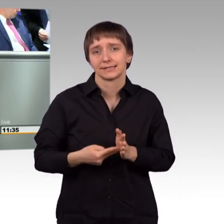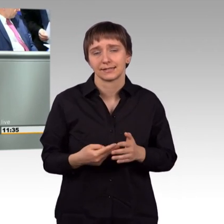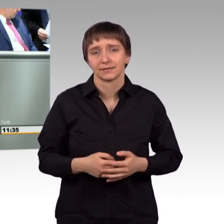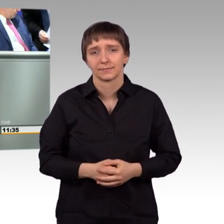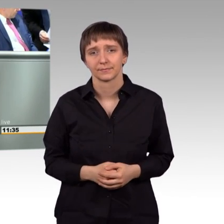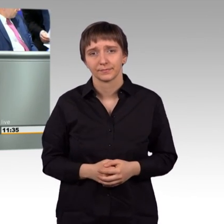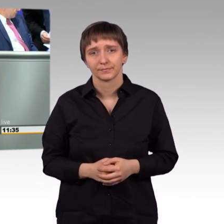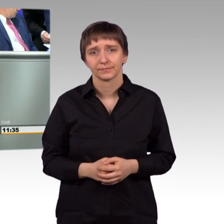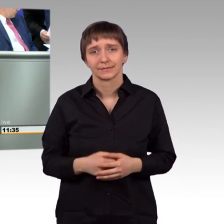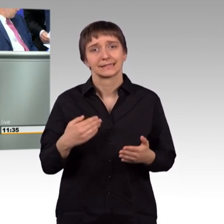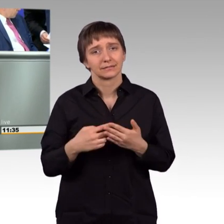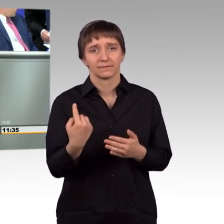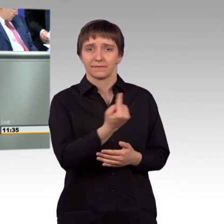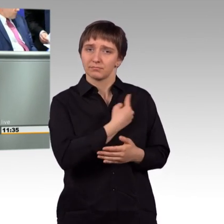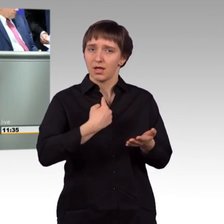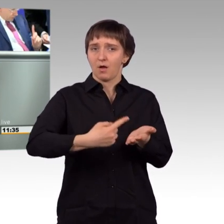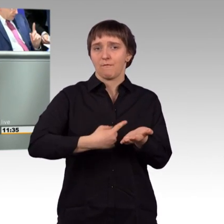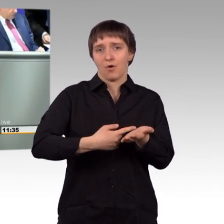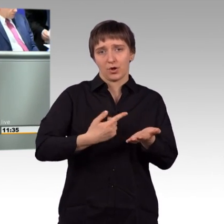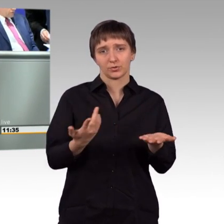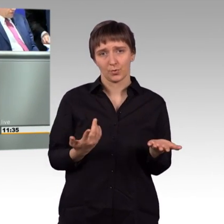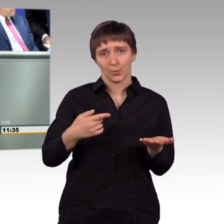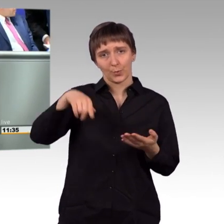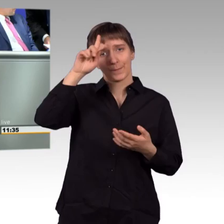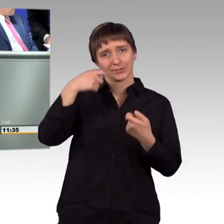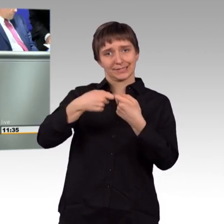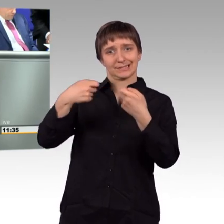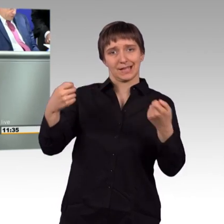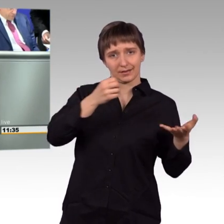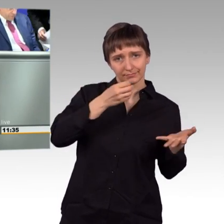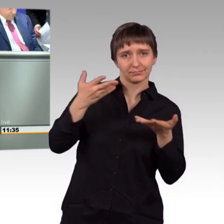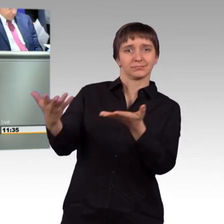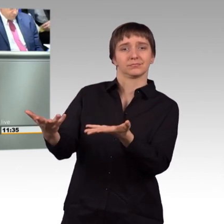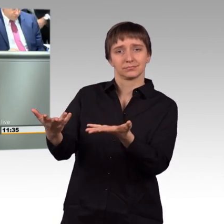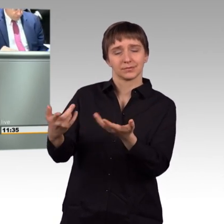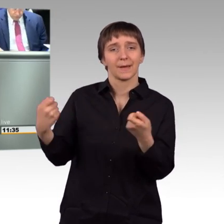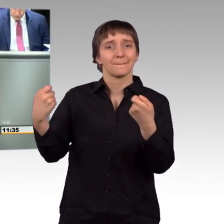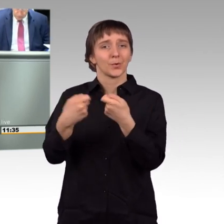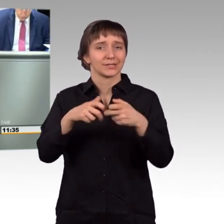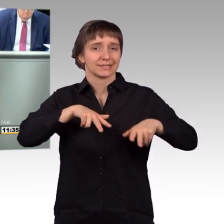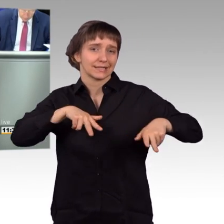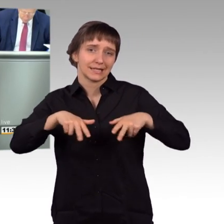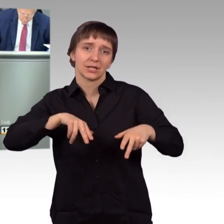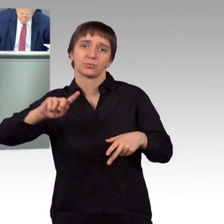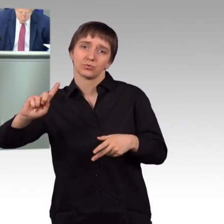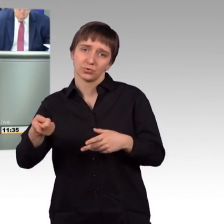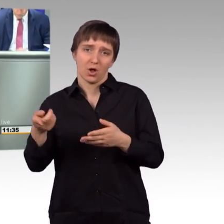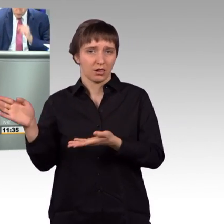Und deshalb auch unsere Aufforderung an den Bundestag, die Bundesregierung zu veranlassen, in Verhandlungen mit